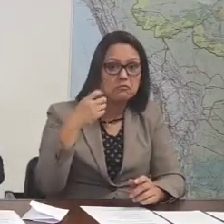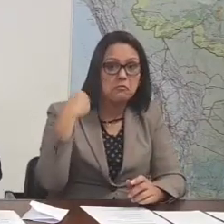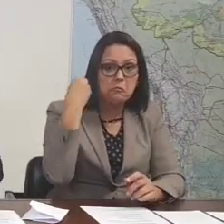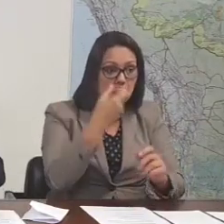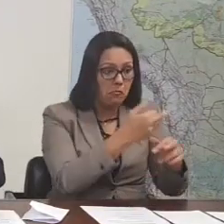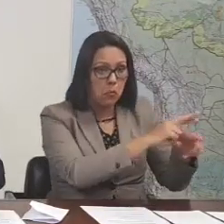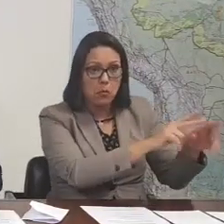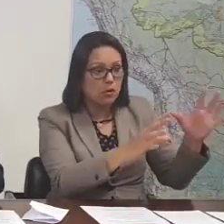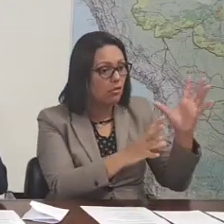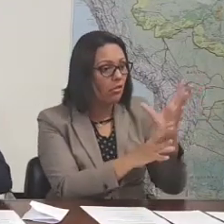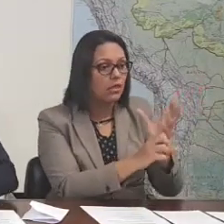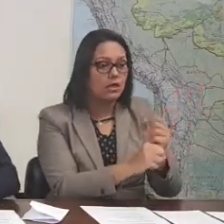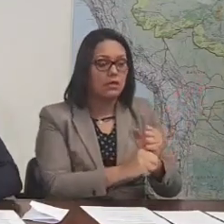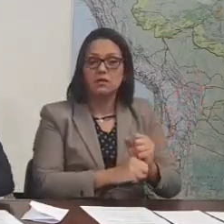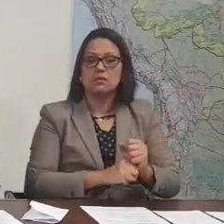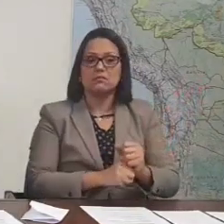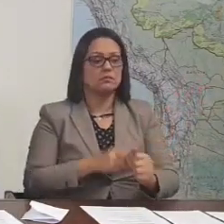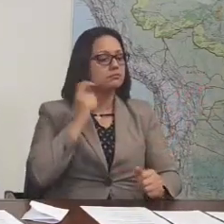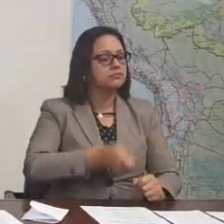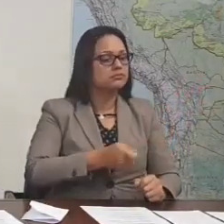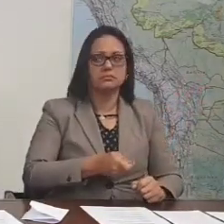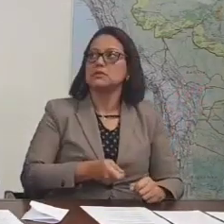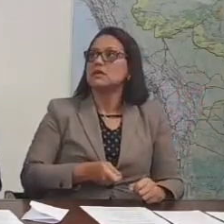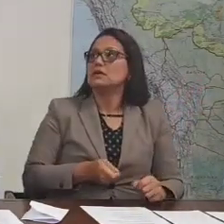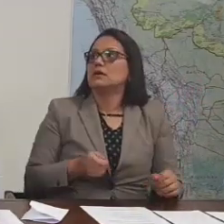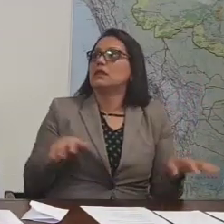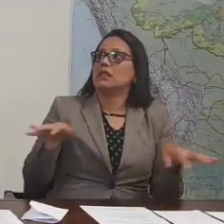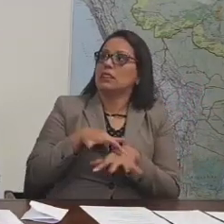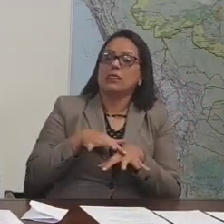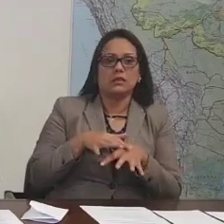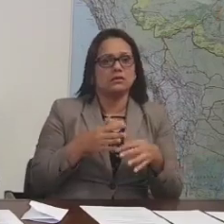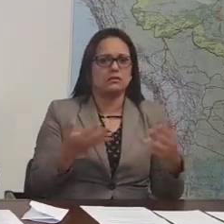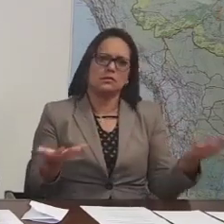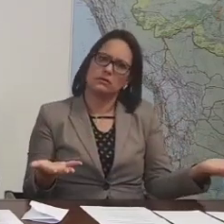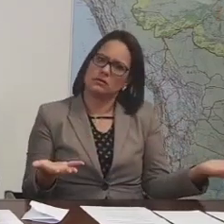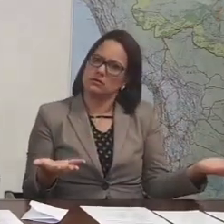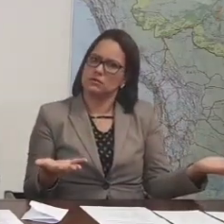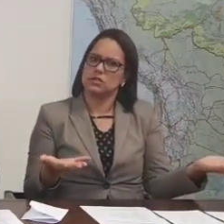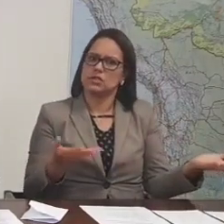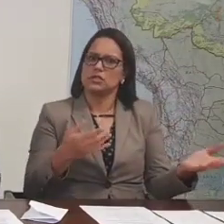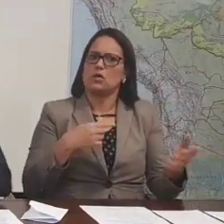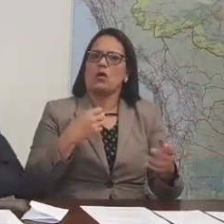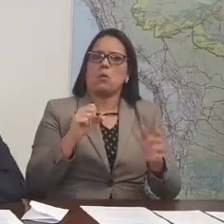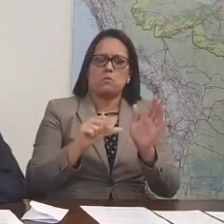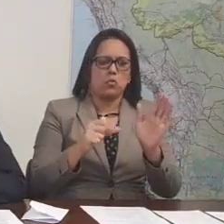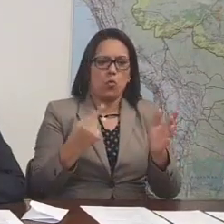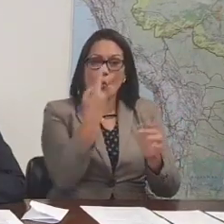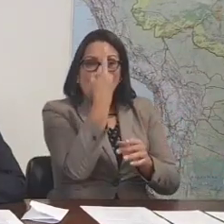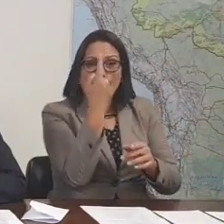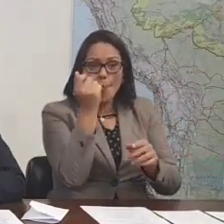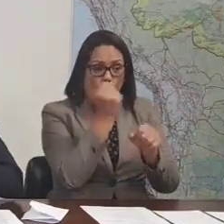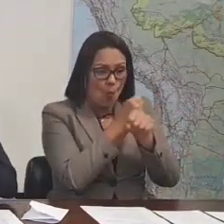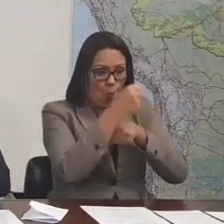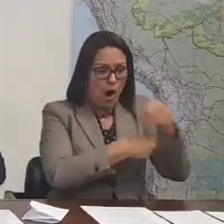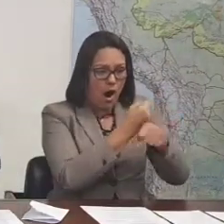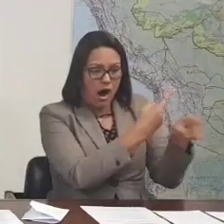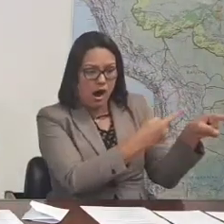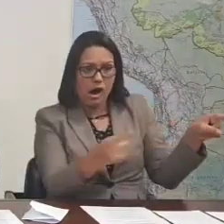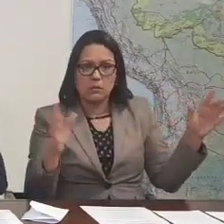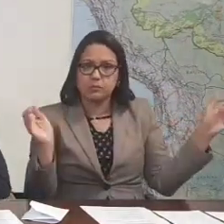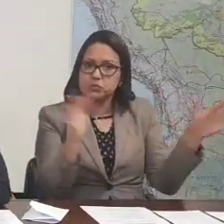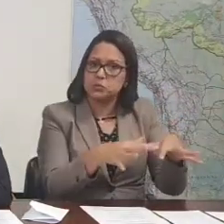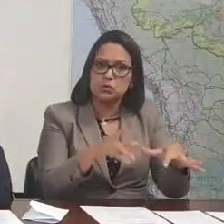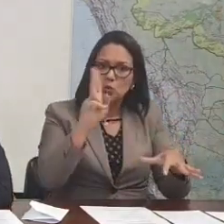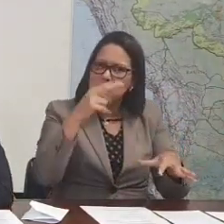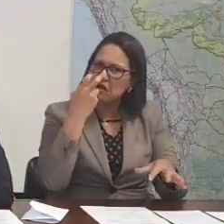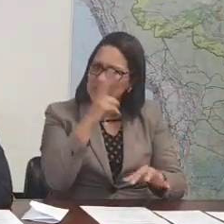E ninguém... É impressionante, né? Se reúne poucas vezes por ano e tudo é aprovado. Eu não sei, não tem... Alguém já viu